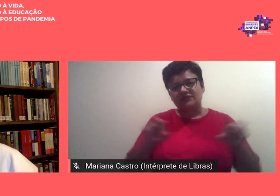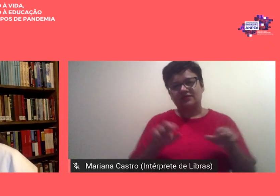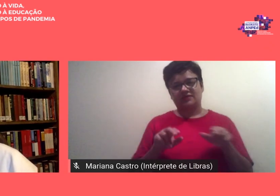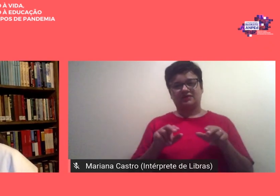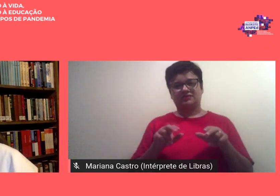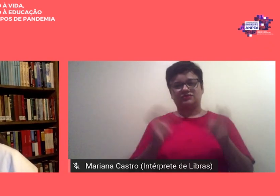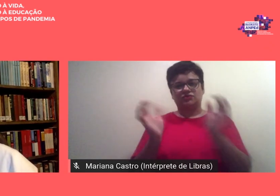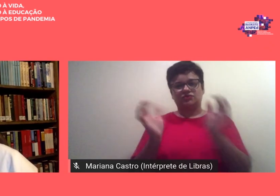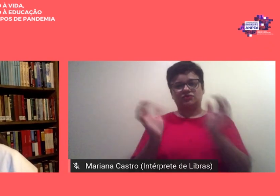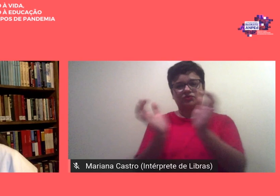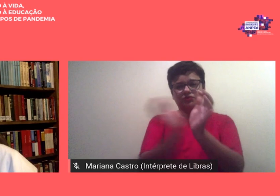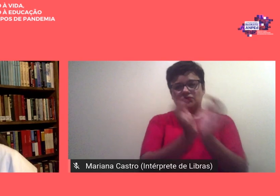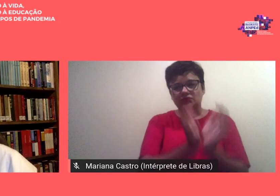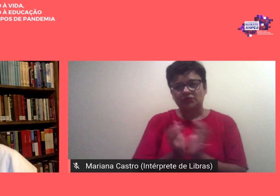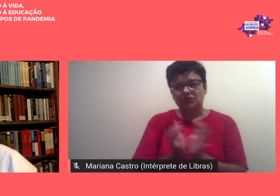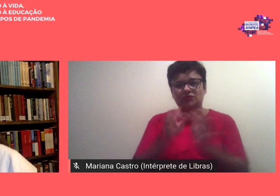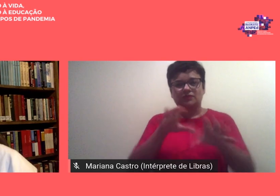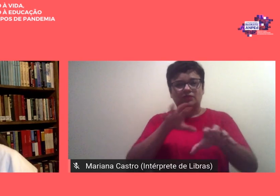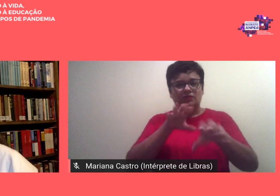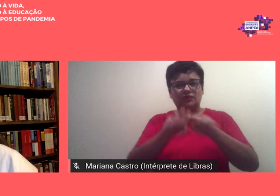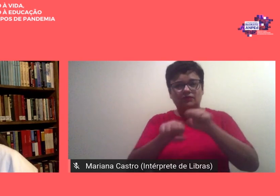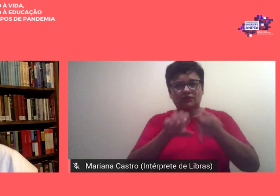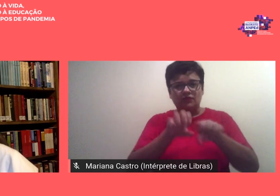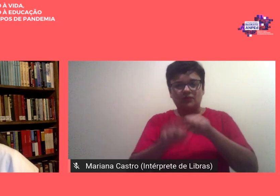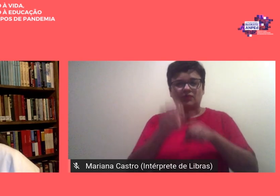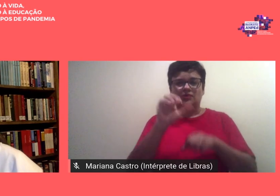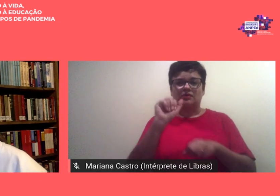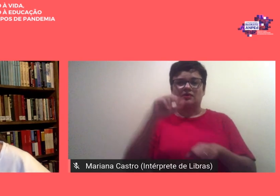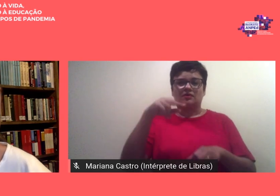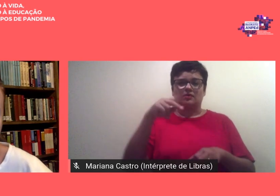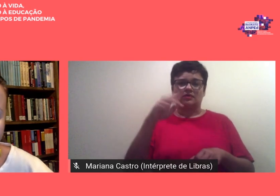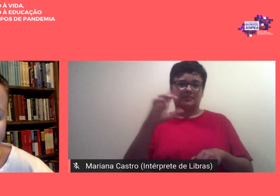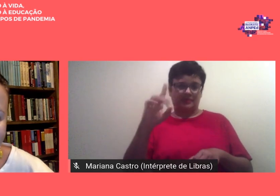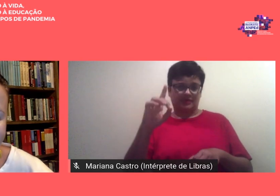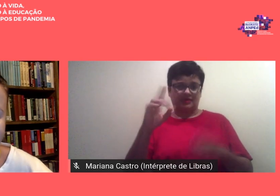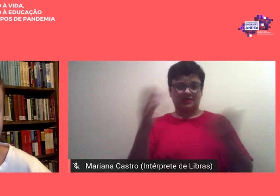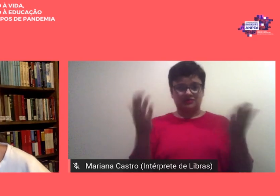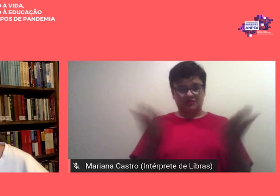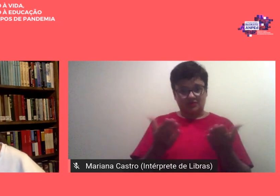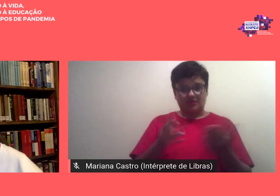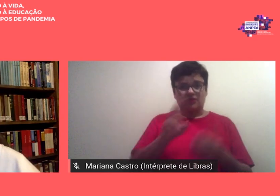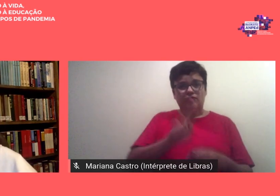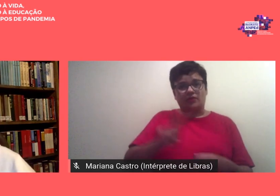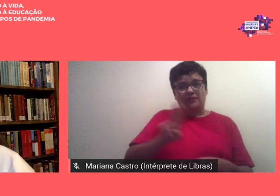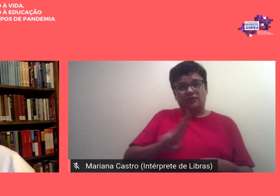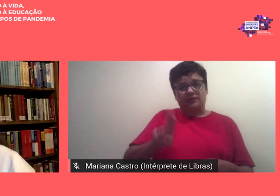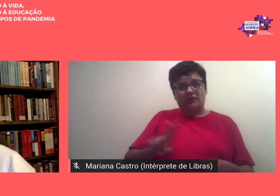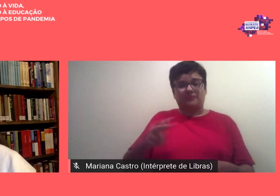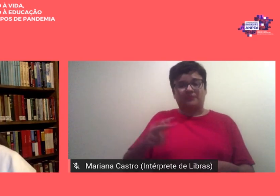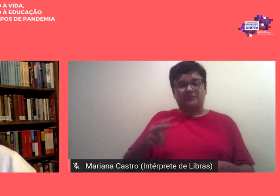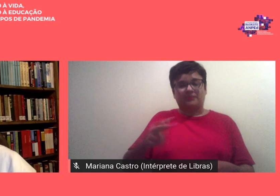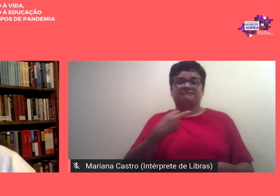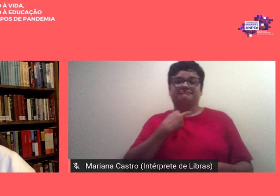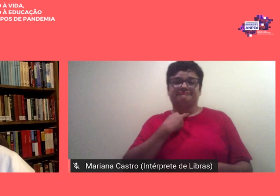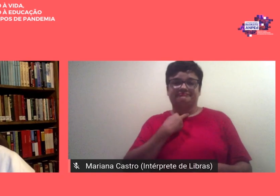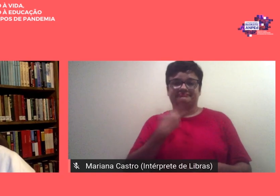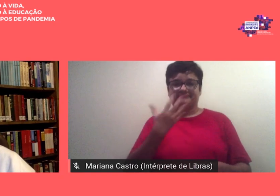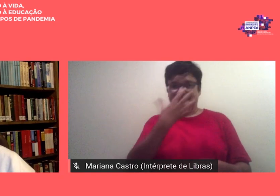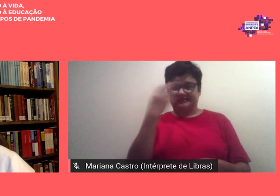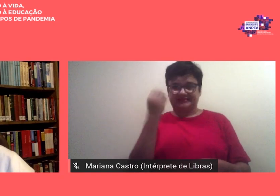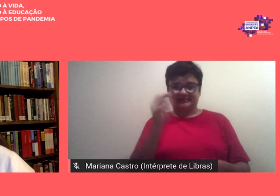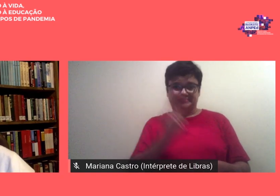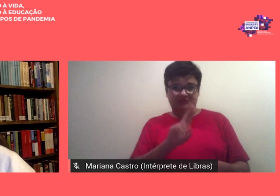comissões que formaram essa Amped eu não não vou correr o risco de nomear aqui para não deixar ninguém de fora mas